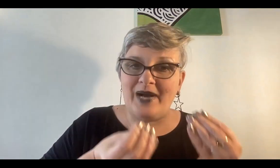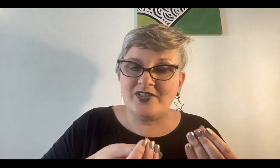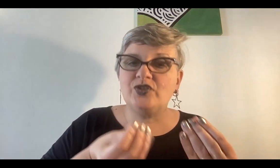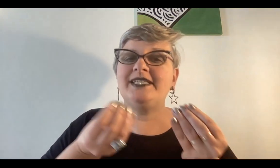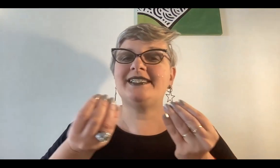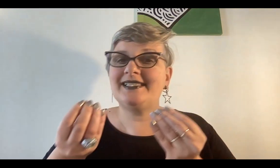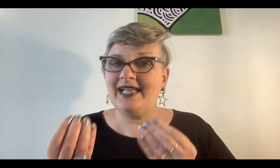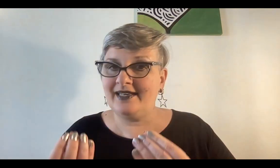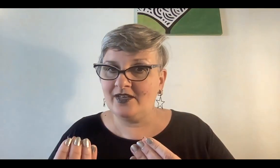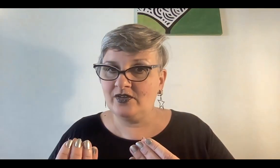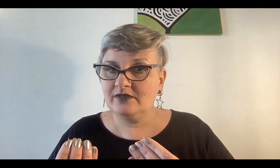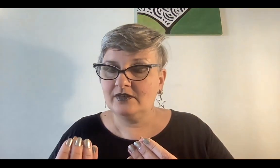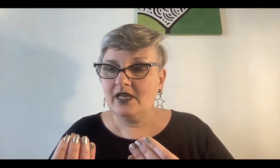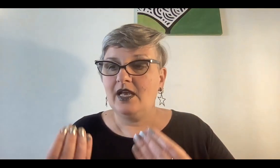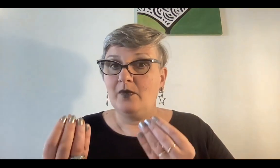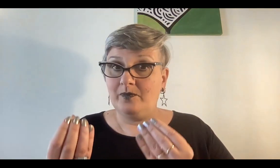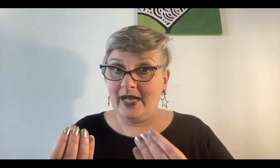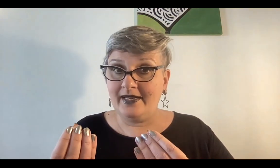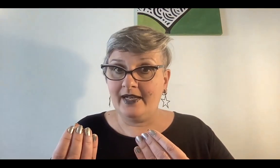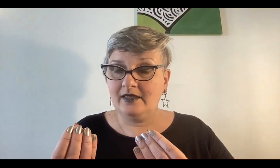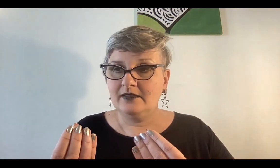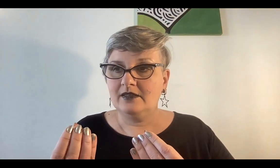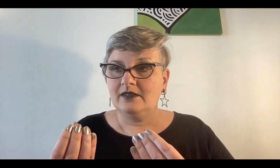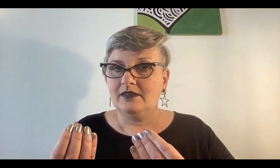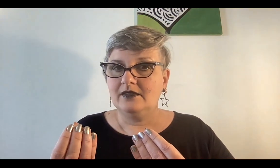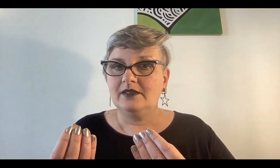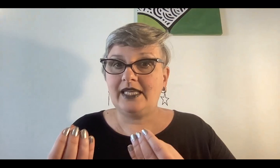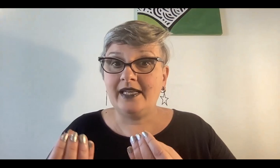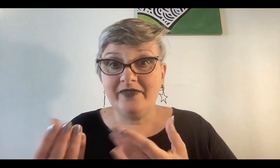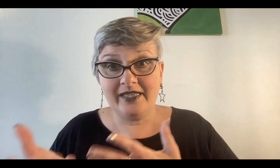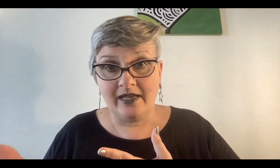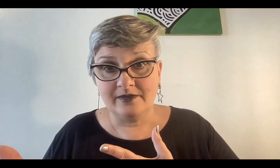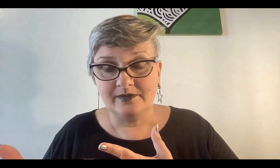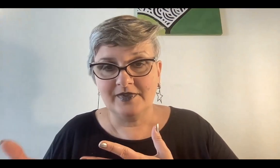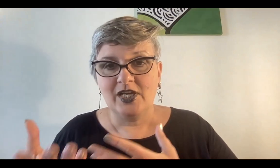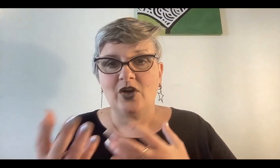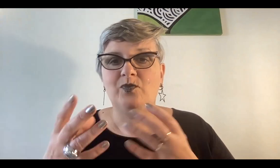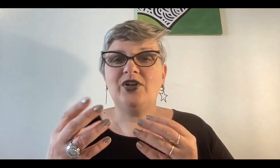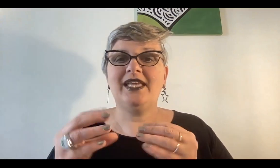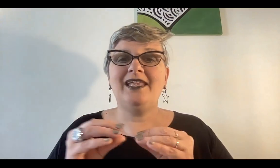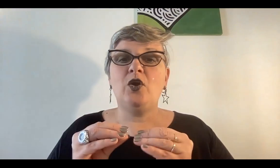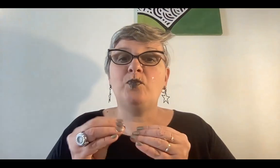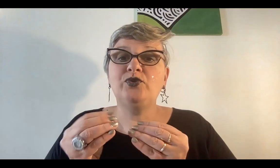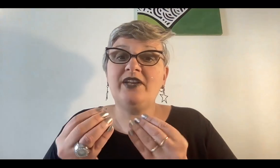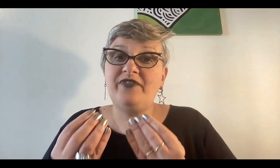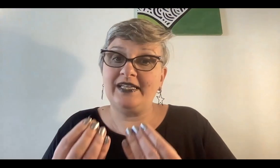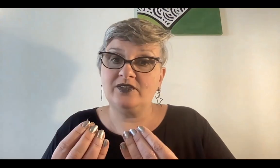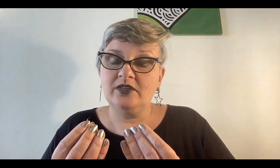paso necesario para tener vida, porque de lo putrefacto